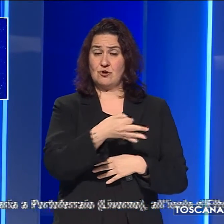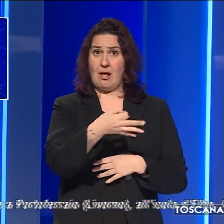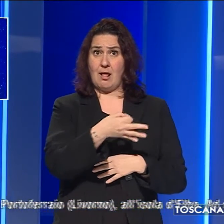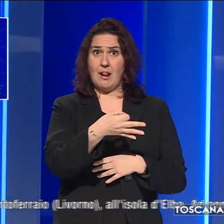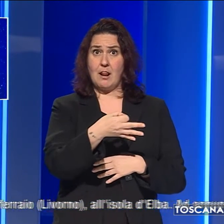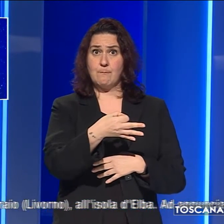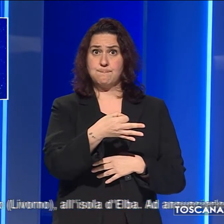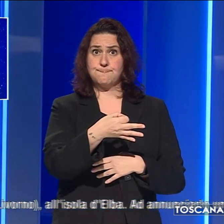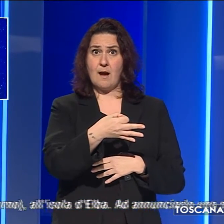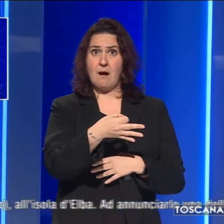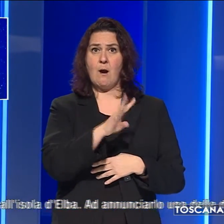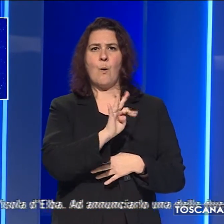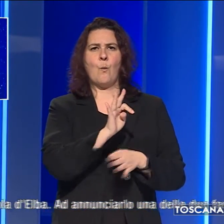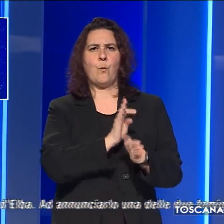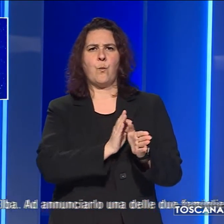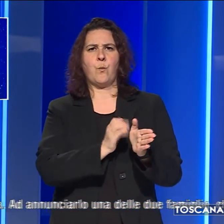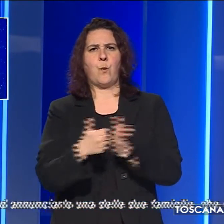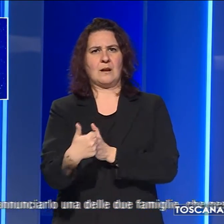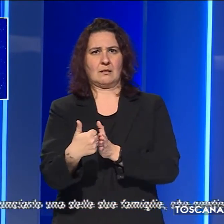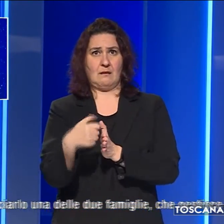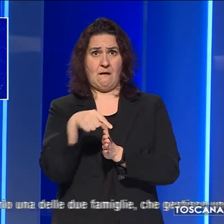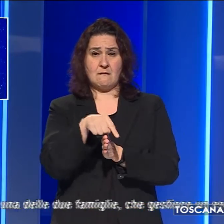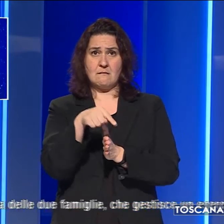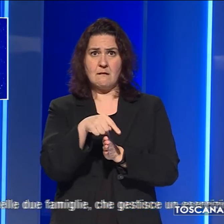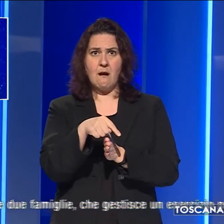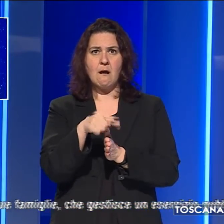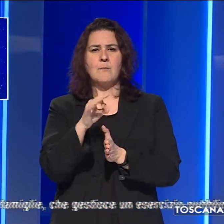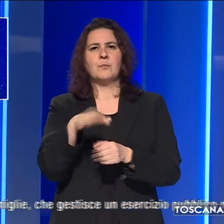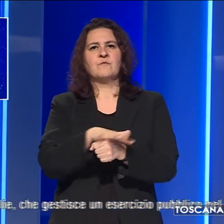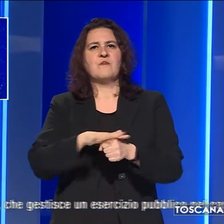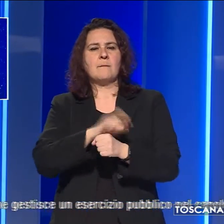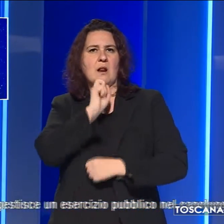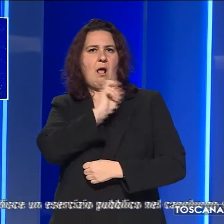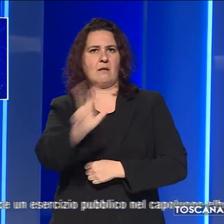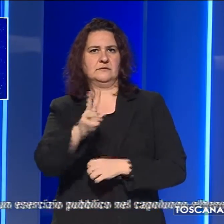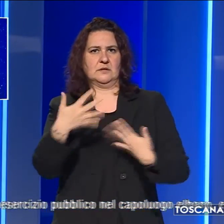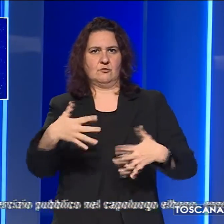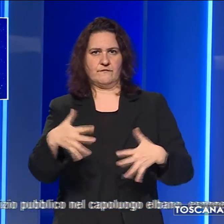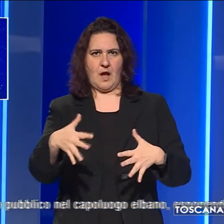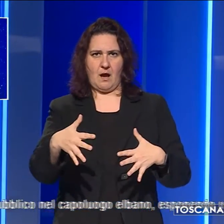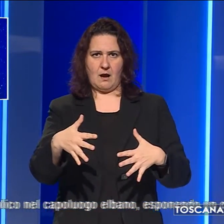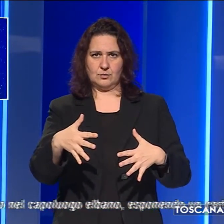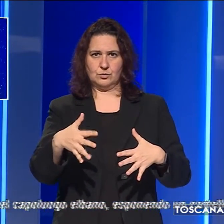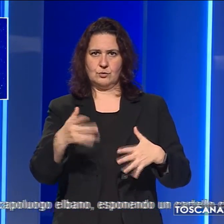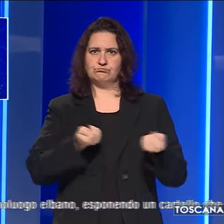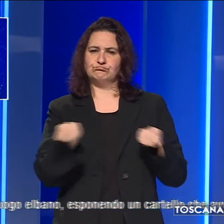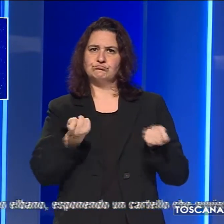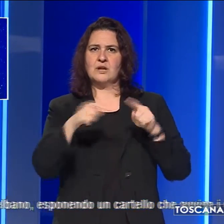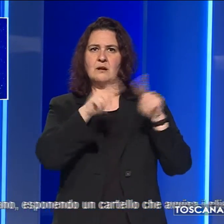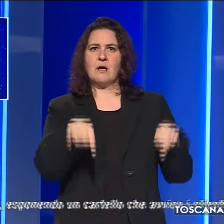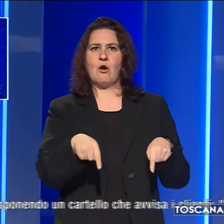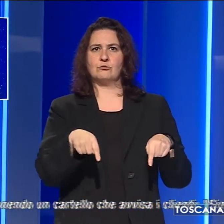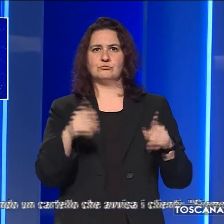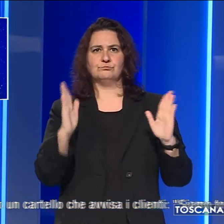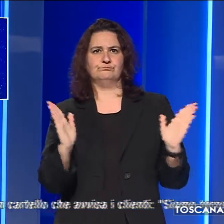una delle due famiglie che gestisce un esercizio pubblico nel capoluogo elbano, esponendo un